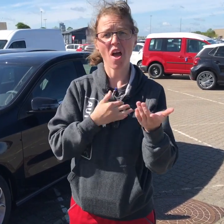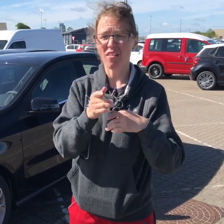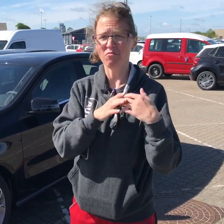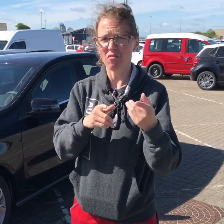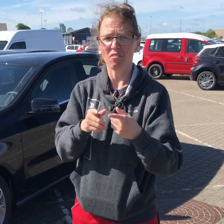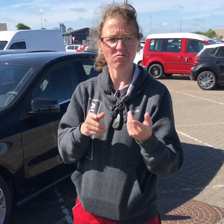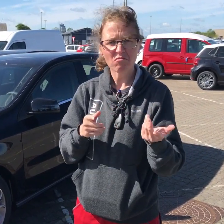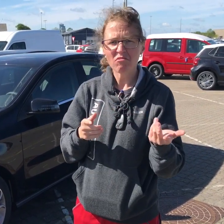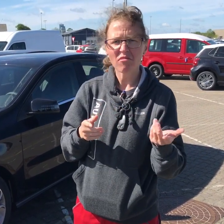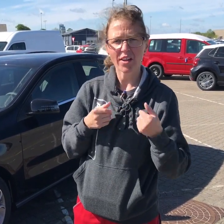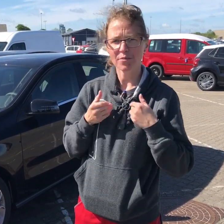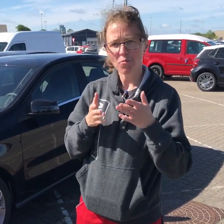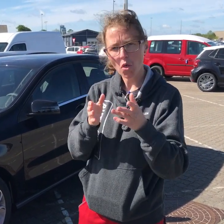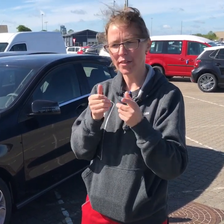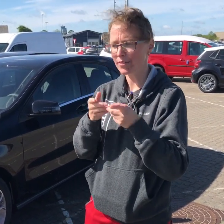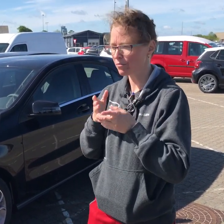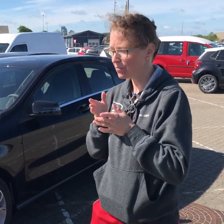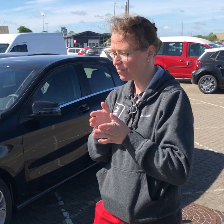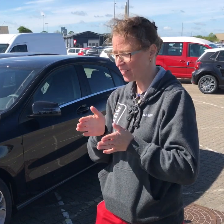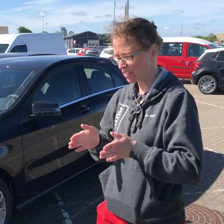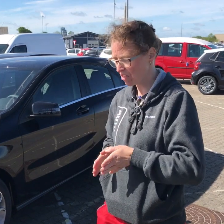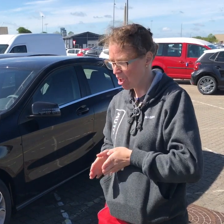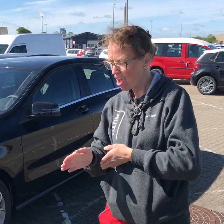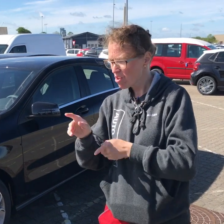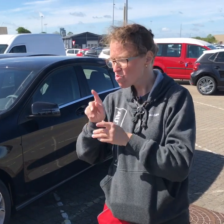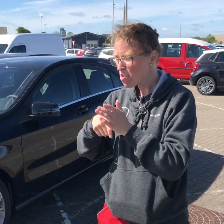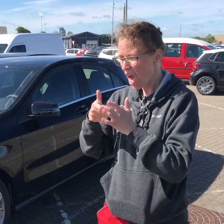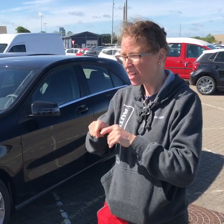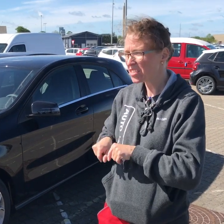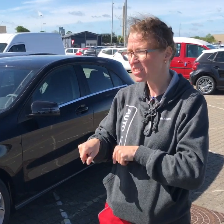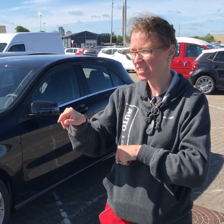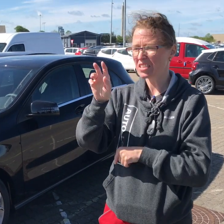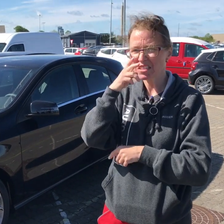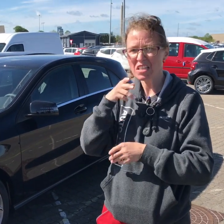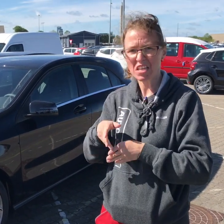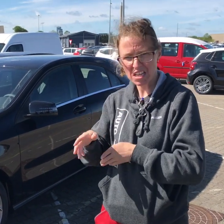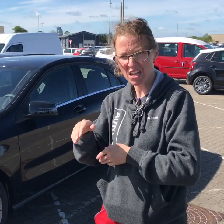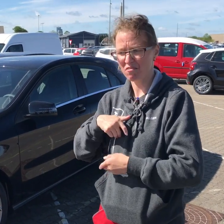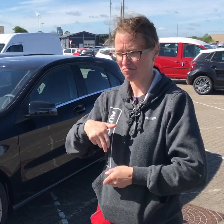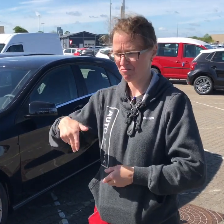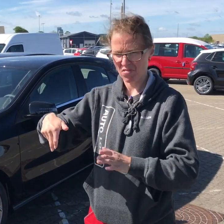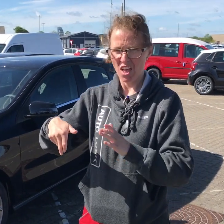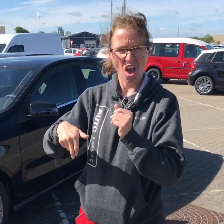gule striber, så jeg går aldrig ud midt på vejen. Jeg kan jo ikke høre, hvis der kommer en bil bag mig.